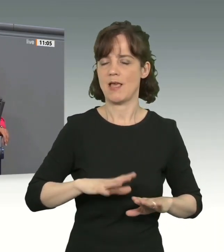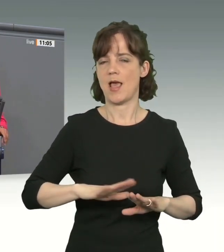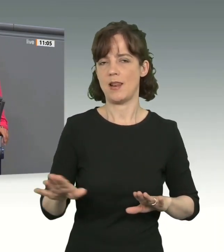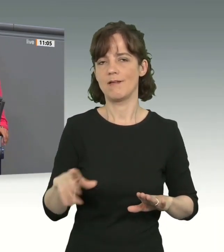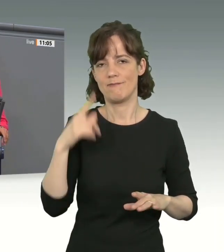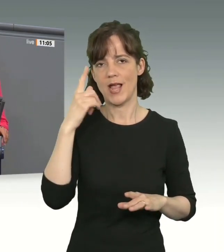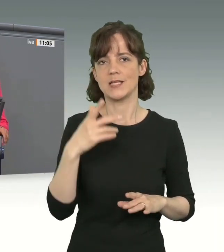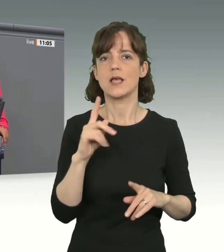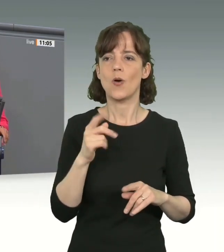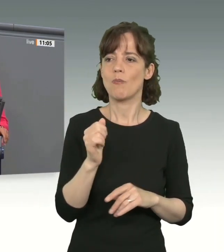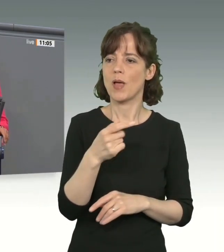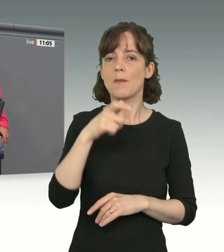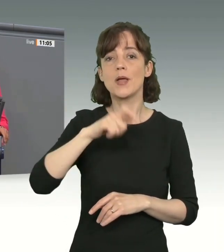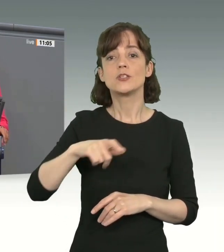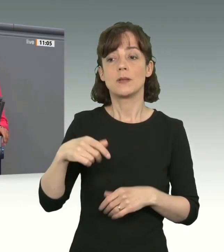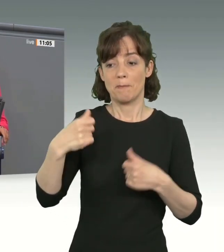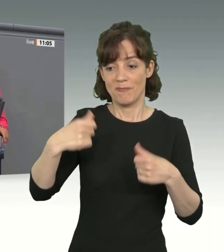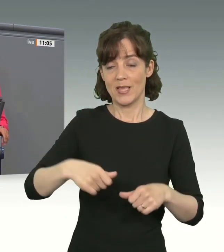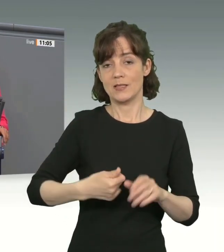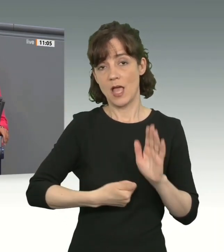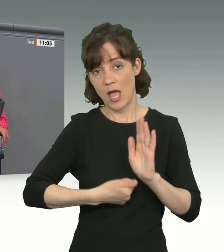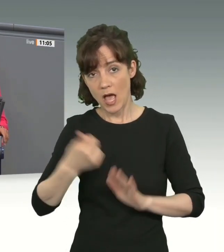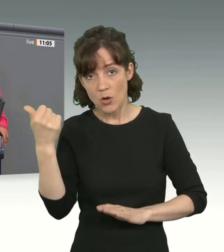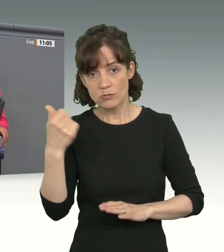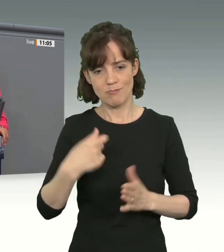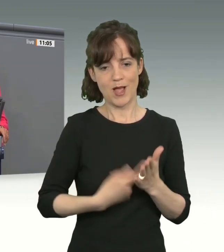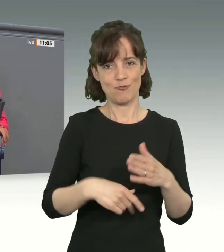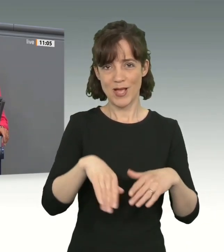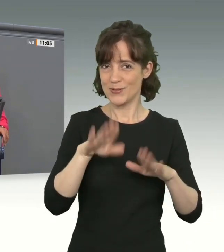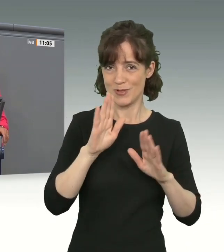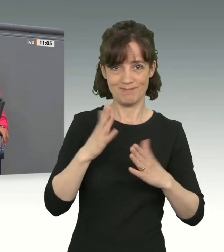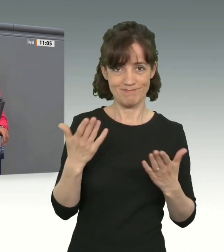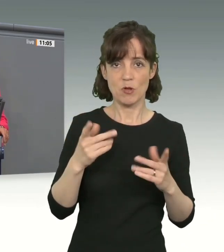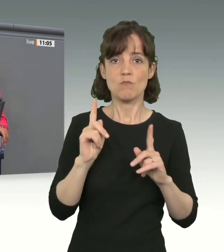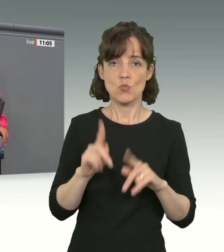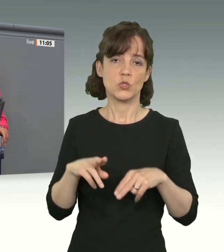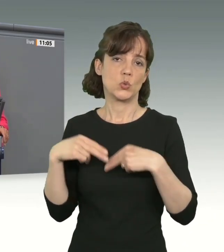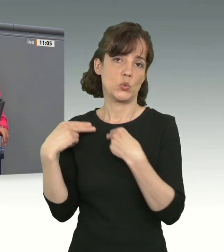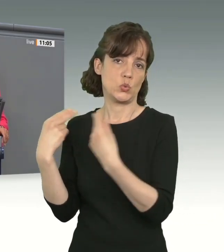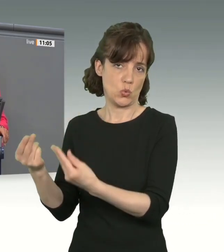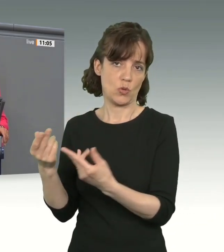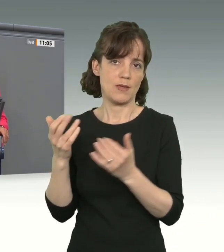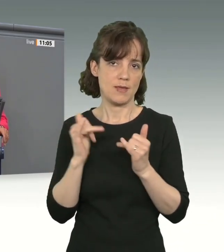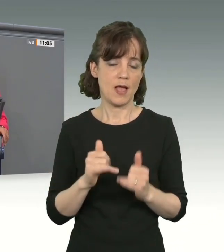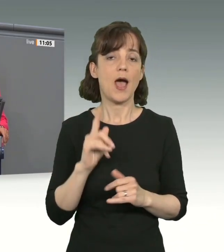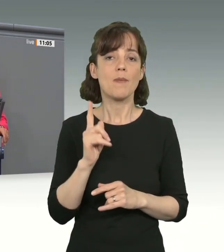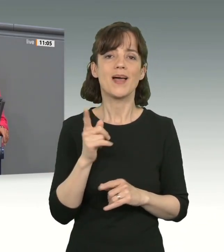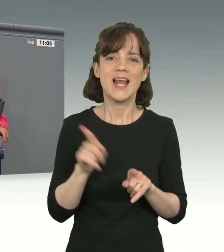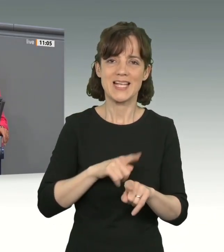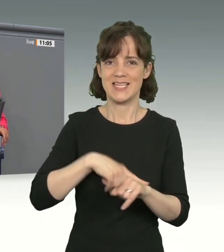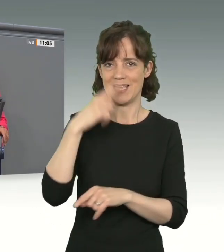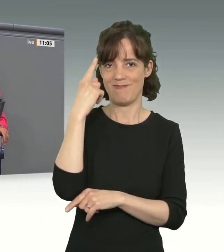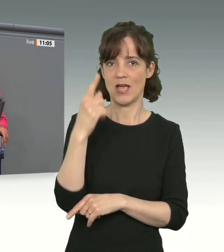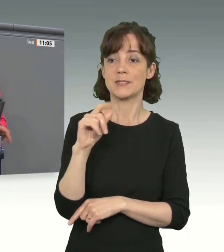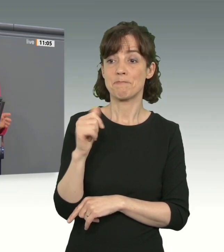dass wir manche Menschen, die ausreisepflichtig sind und keinen Anspruch auf Asyl haben, wieder zurückführen müssen. Wir wissen aber auch, dass die